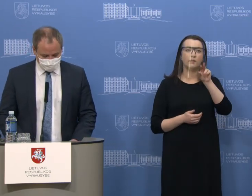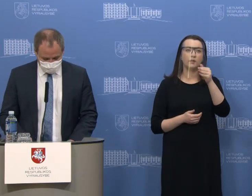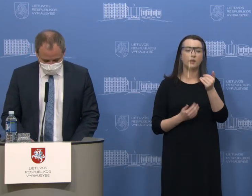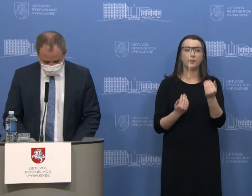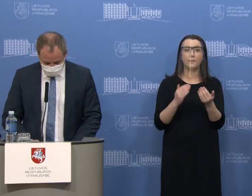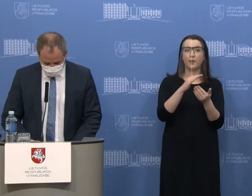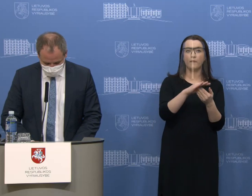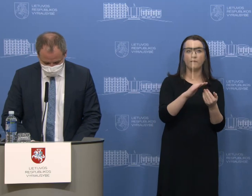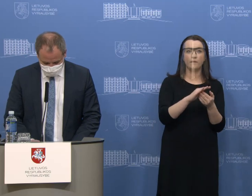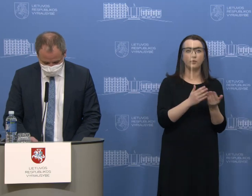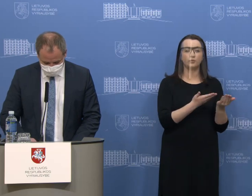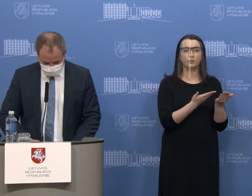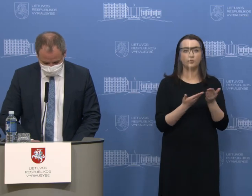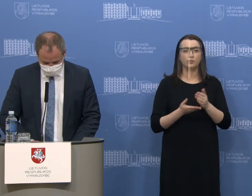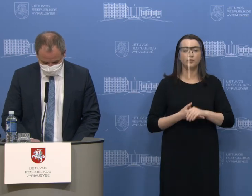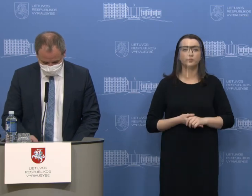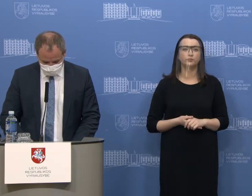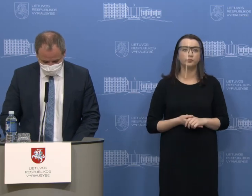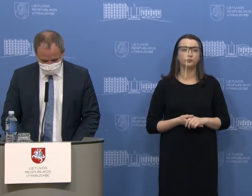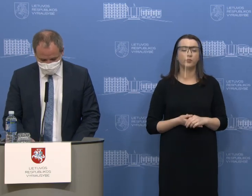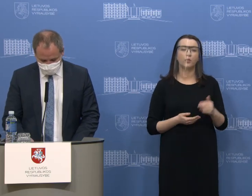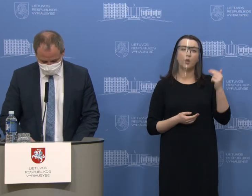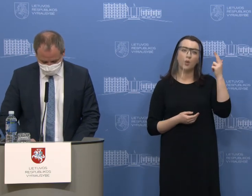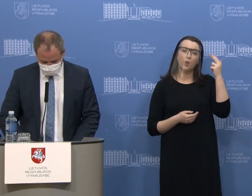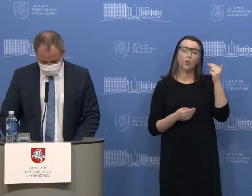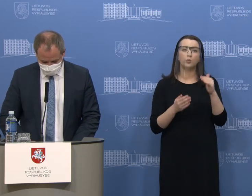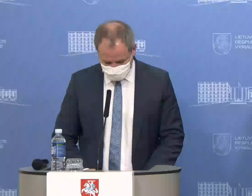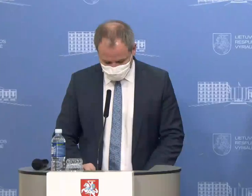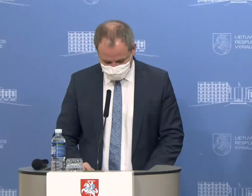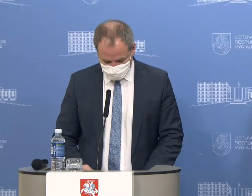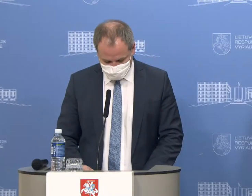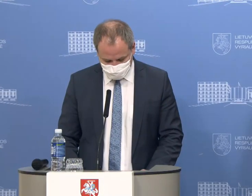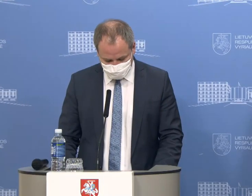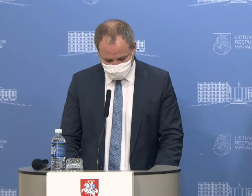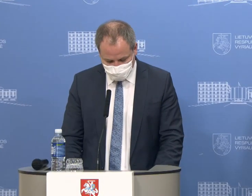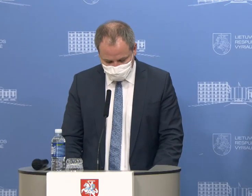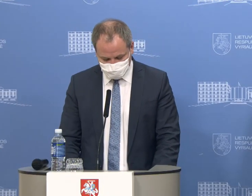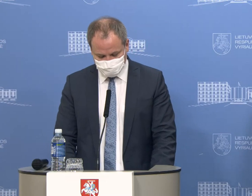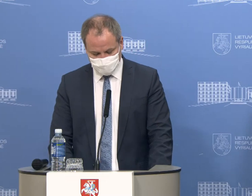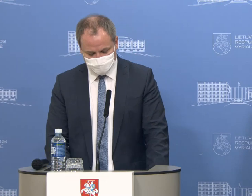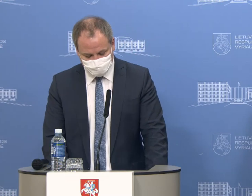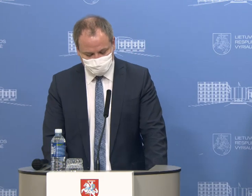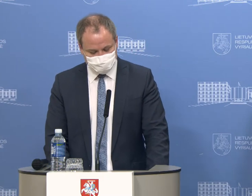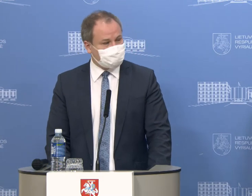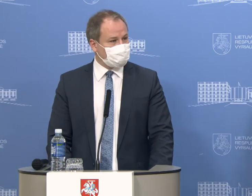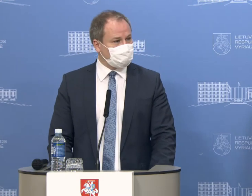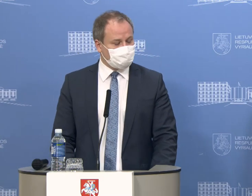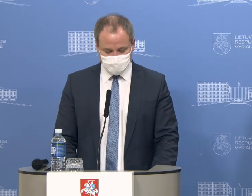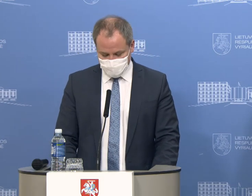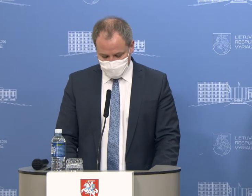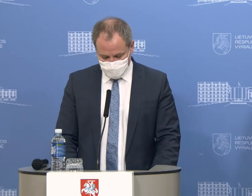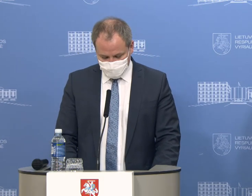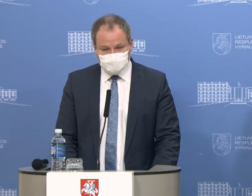kviečiu prie pulto Kauno miesto medicinos greitosios pagalbos staties